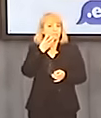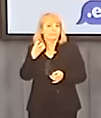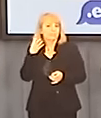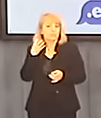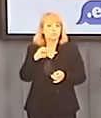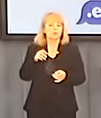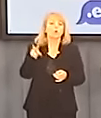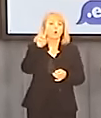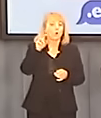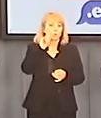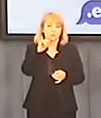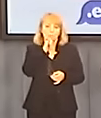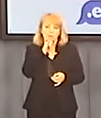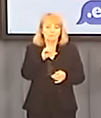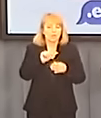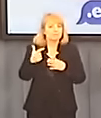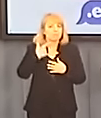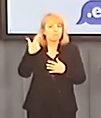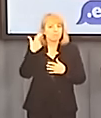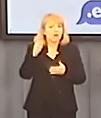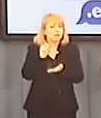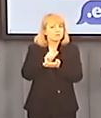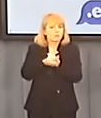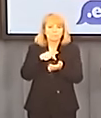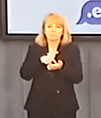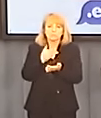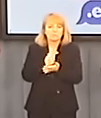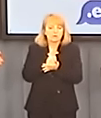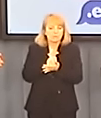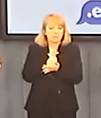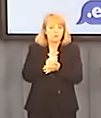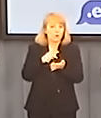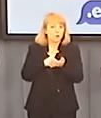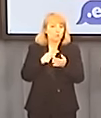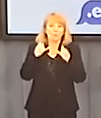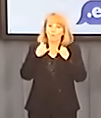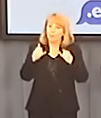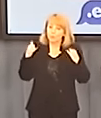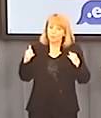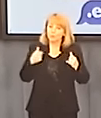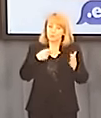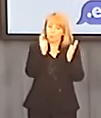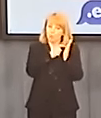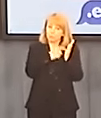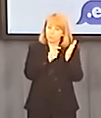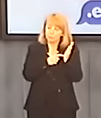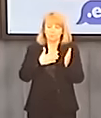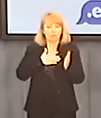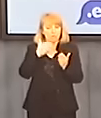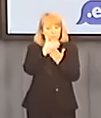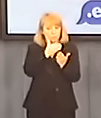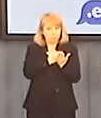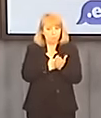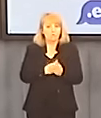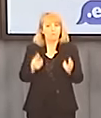palikota, od dwóch lat w Sejmie zajmuje się tą sprawą, sprawą odnawialnych źródeł energii. To jest jeden z kilkudziesięciu punktów naszego programu,